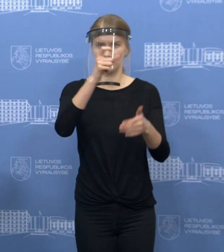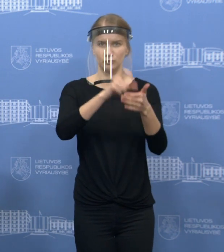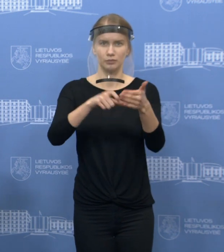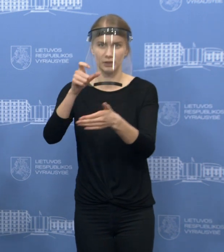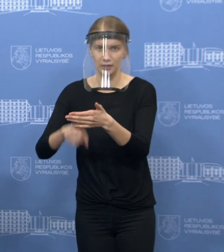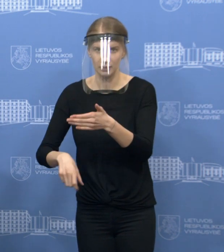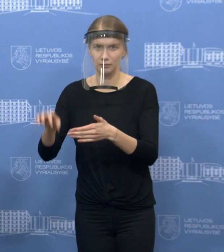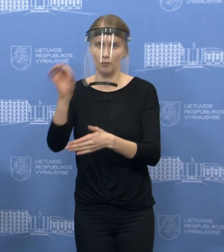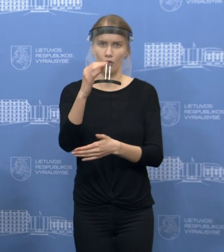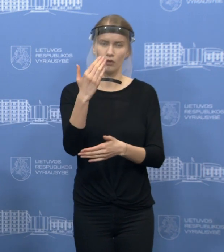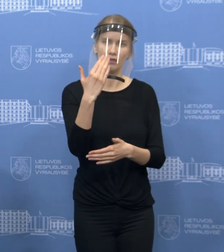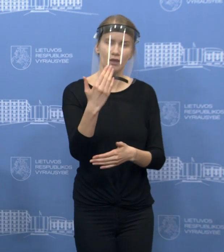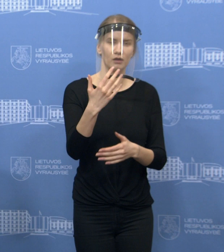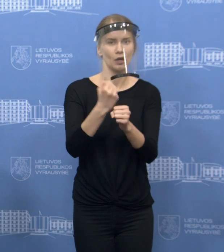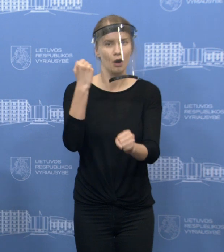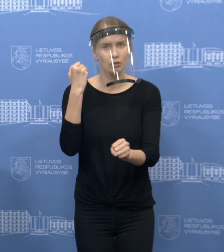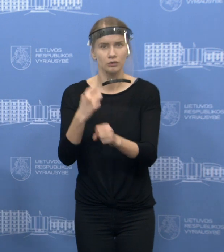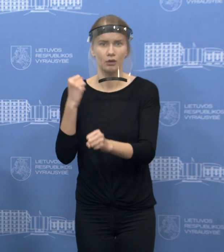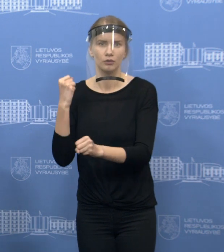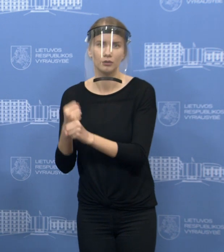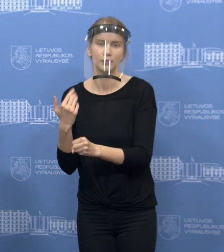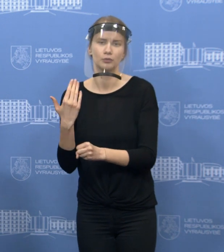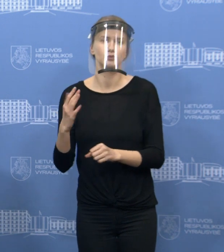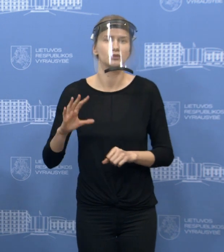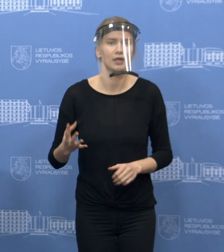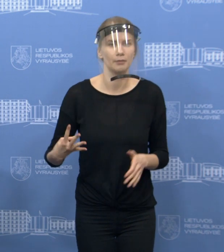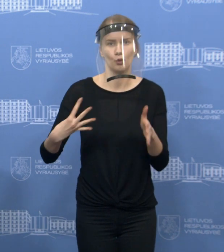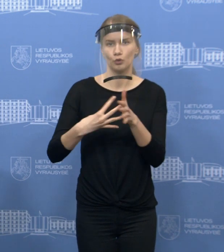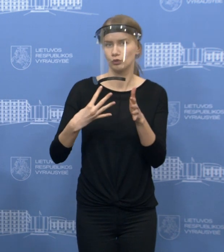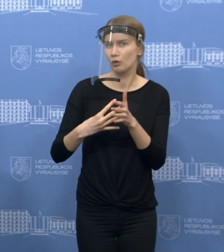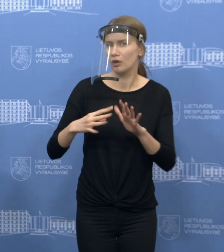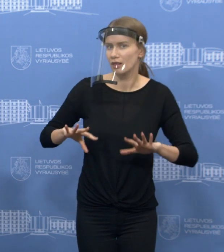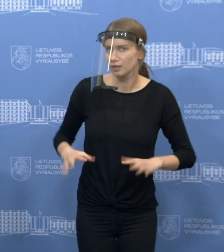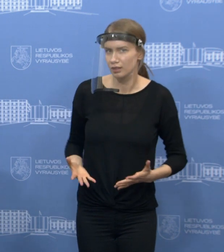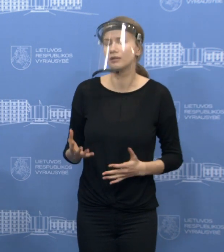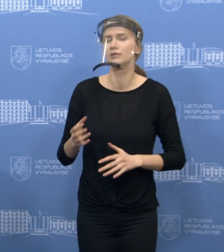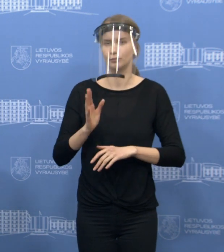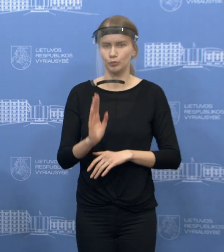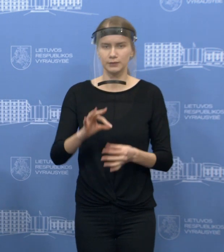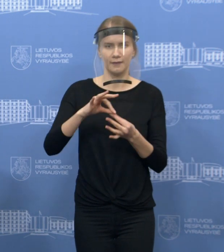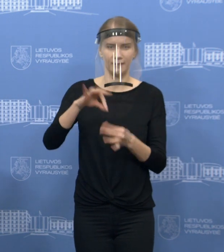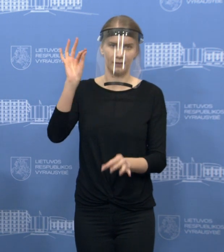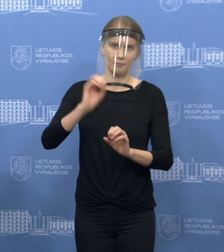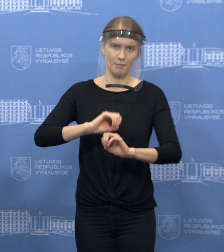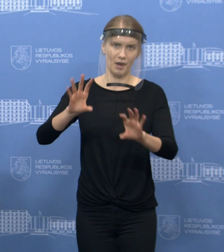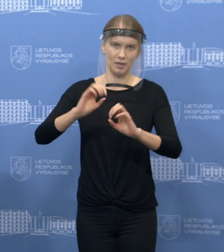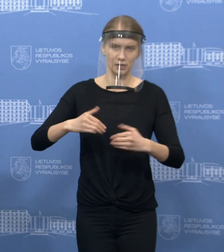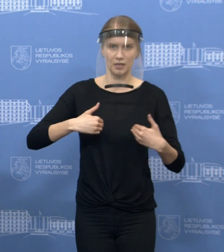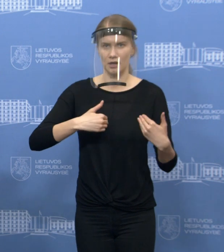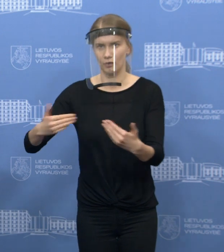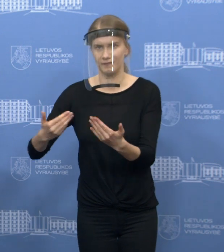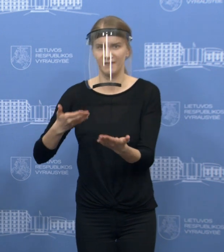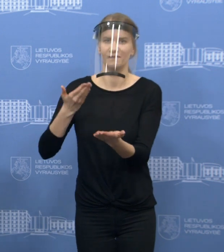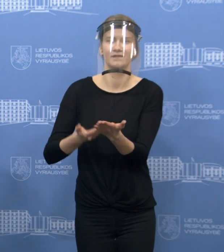konkrečių draudimų, jų kontrolės ir turbūt tam tikros rekomendacijos ir patarimai